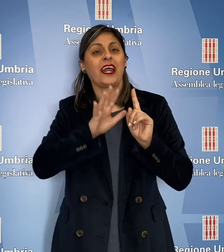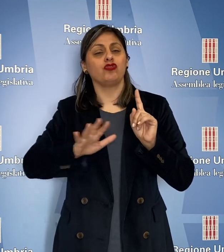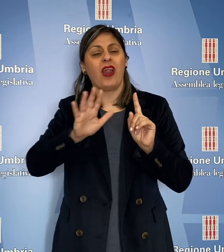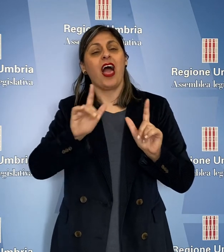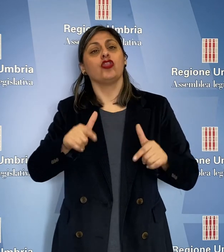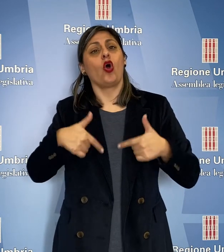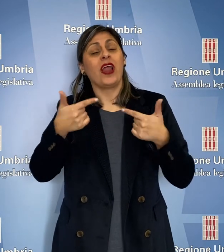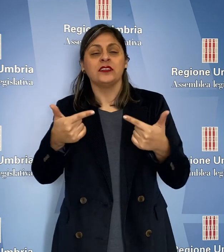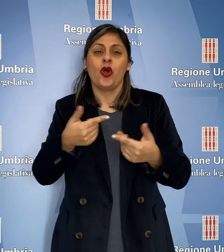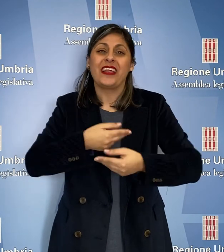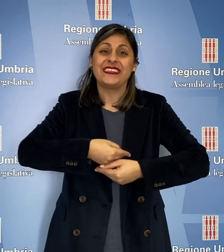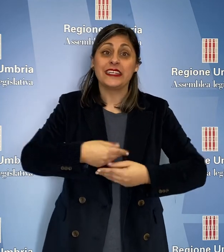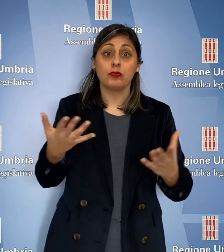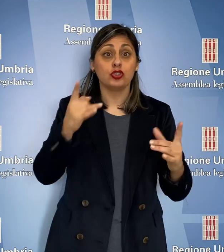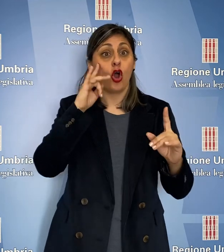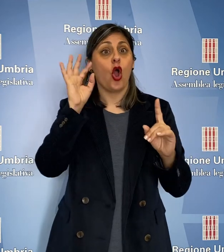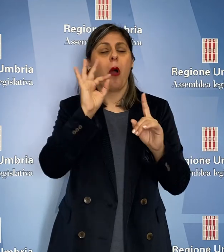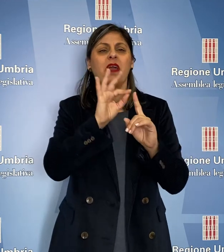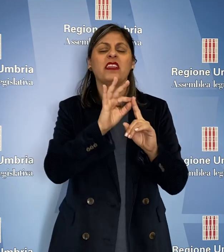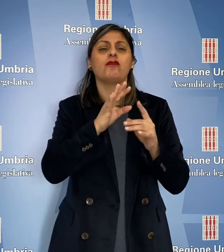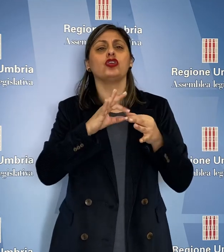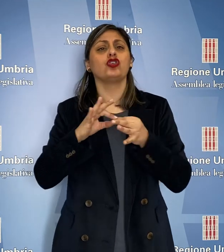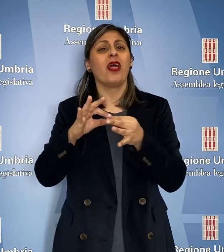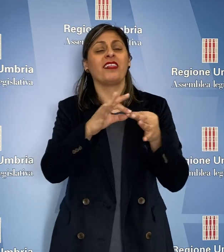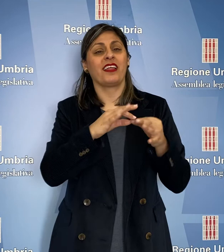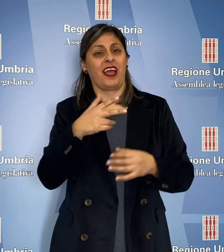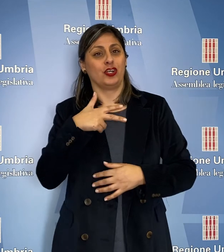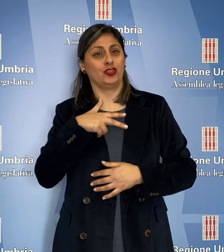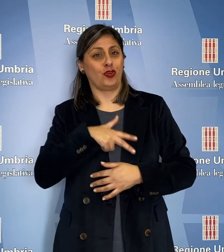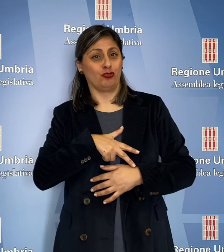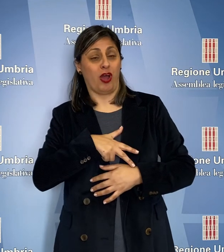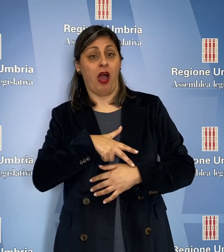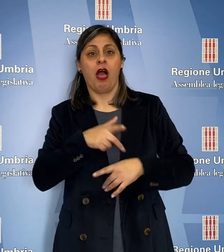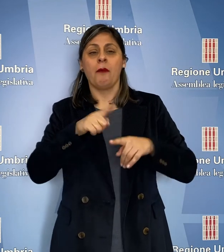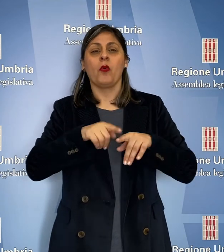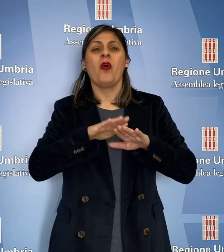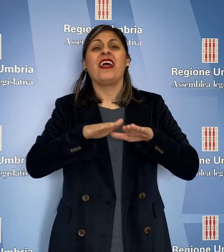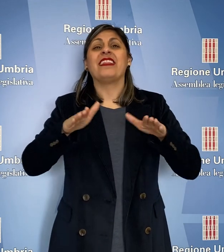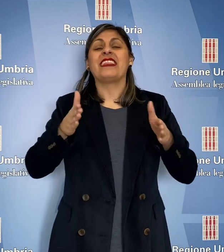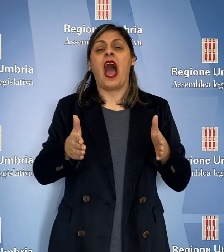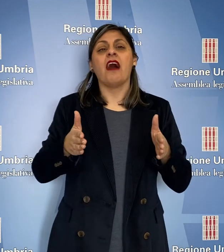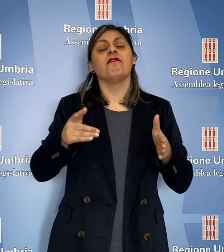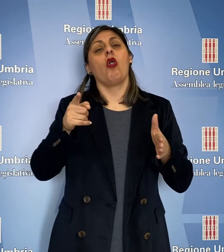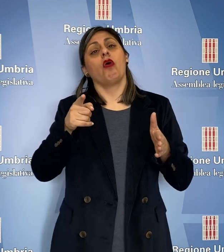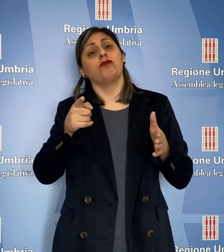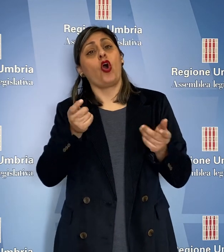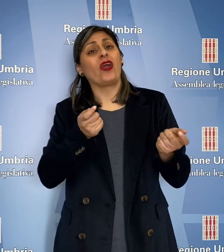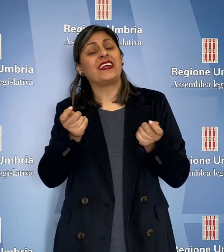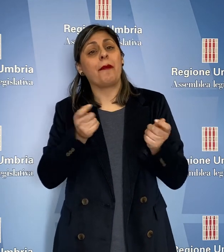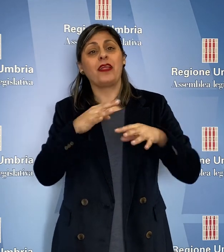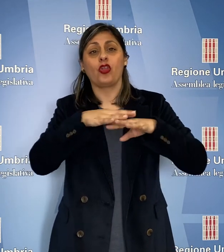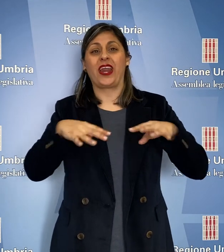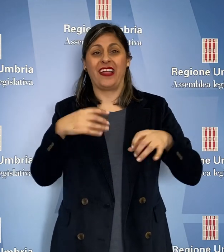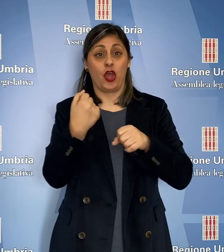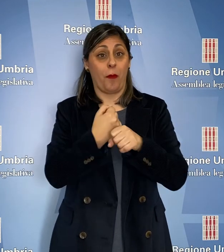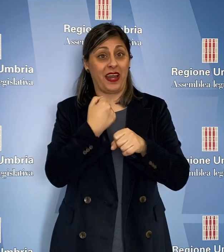regionale per la donazione e distribuzione ai fini di solidarietà sociale e del tavolo di coordinamento delle reti operative,